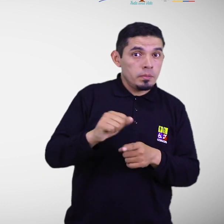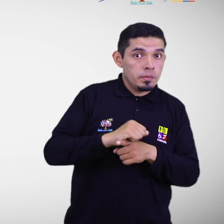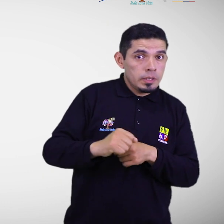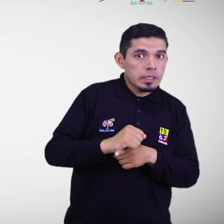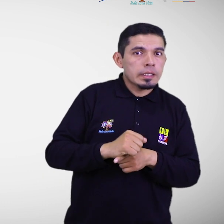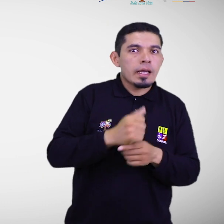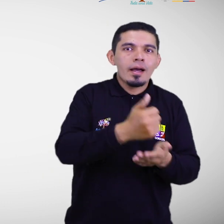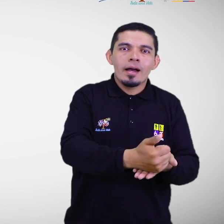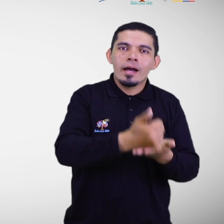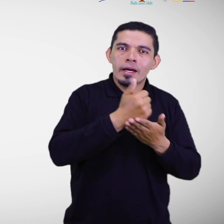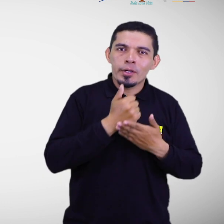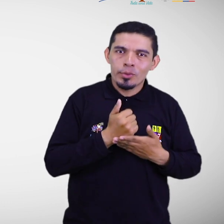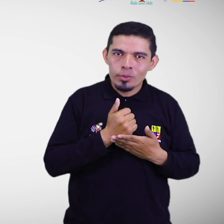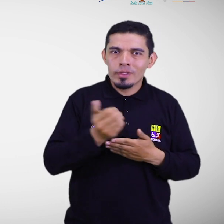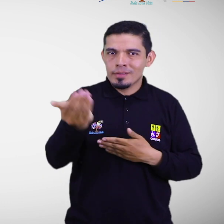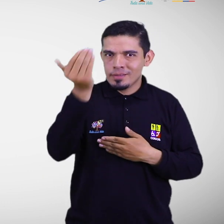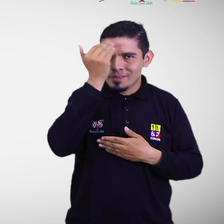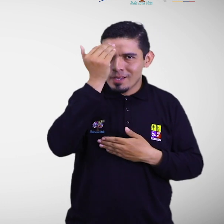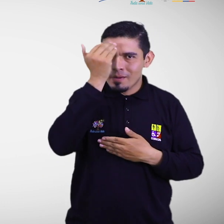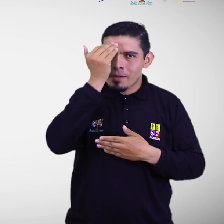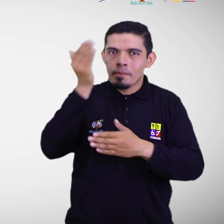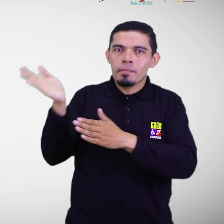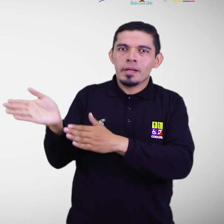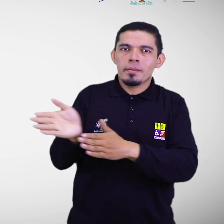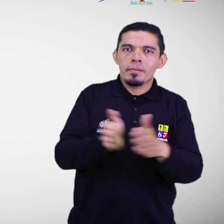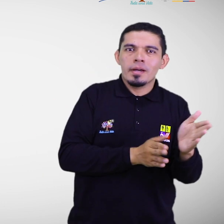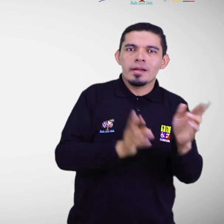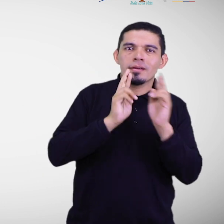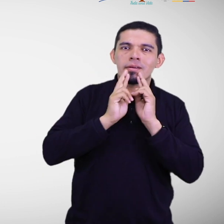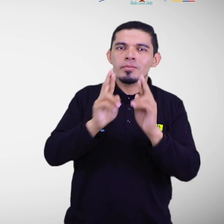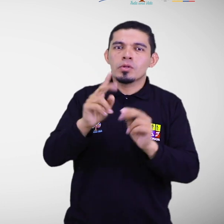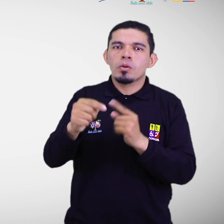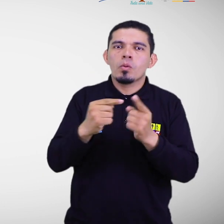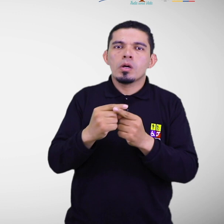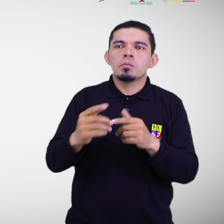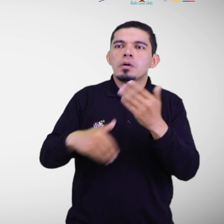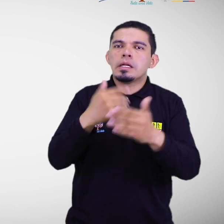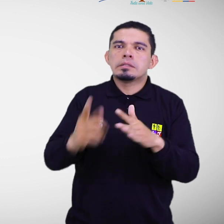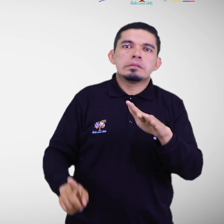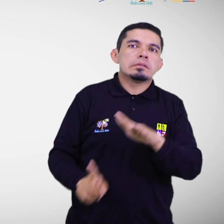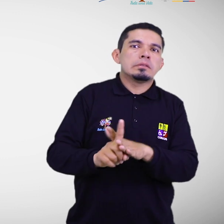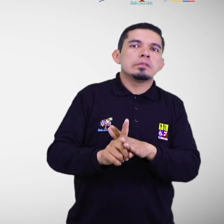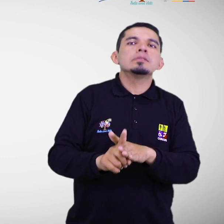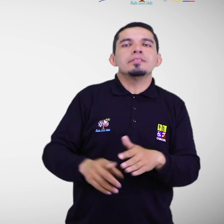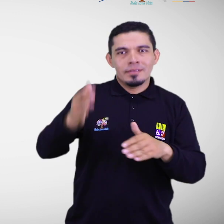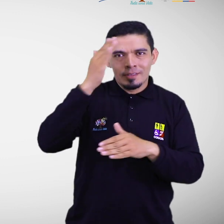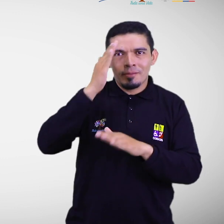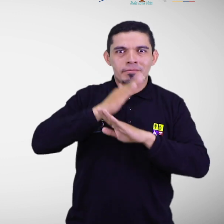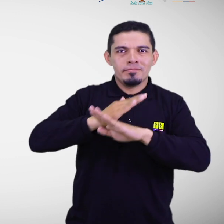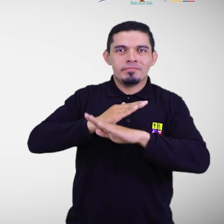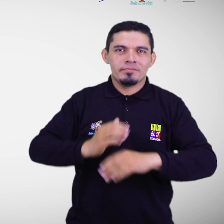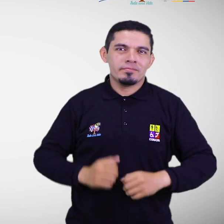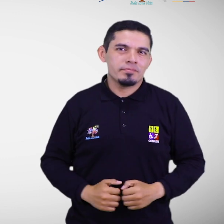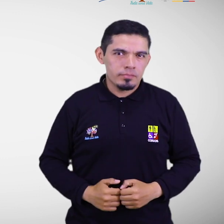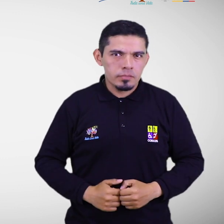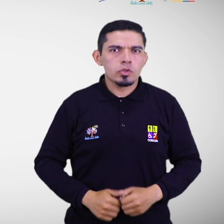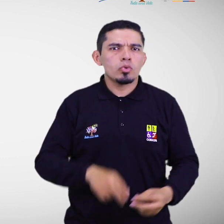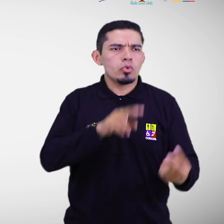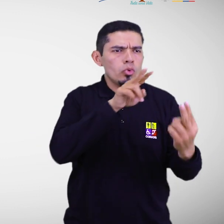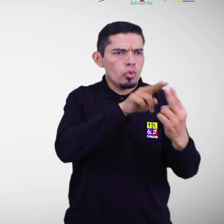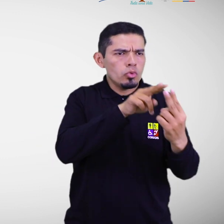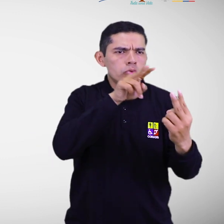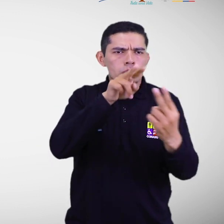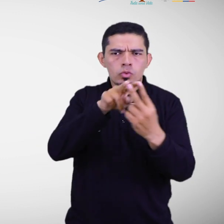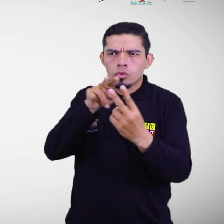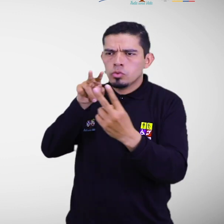medir los niveles de preparación y respuesta ante una emergencia o desastre. Implica que ya se conoce y se han establecido las